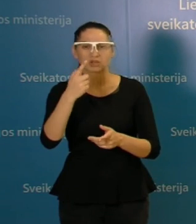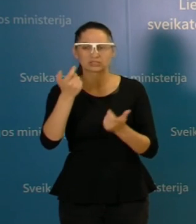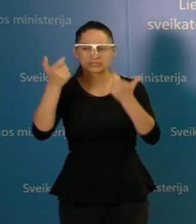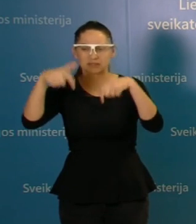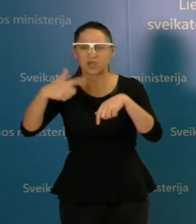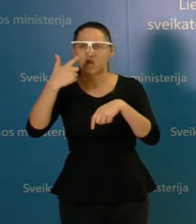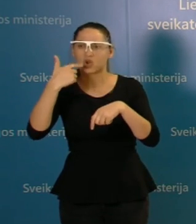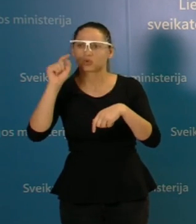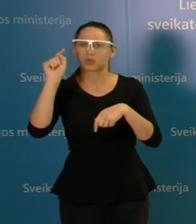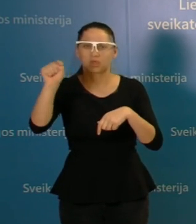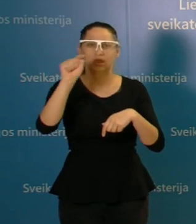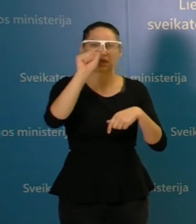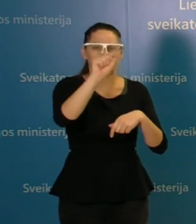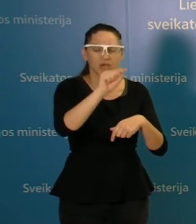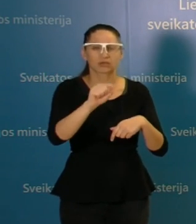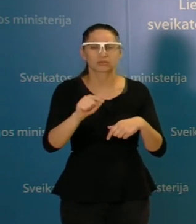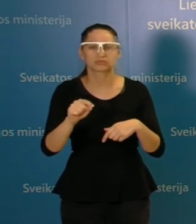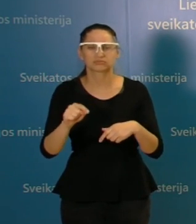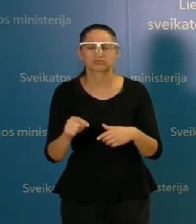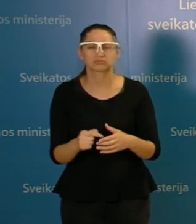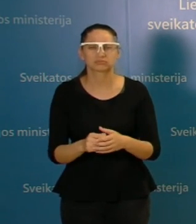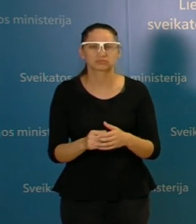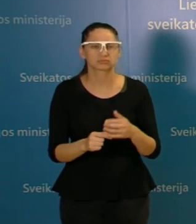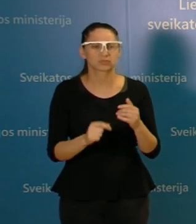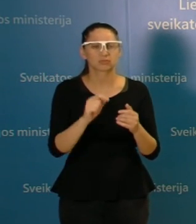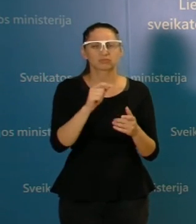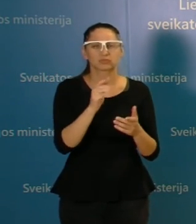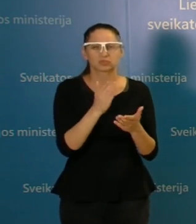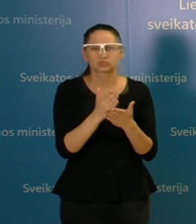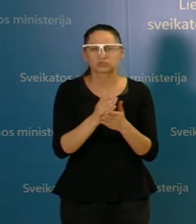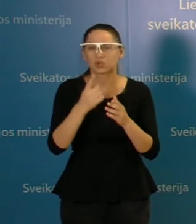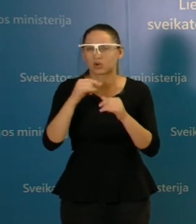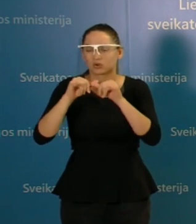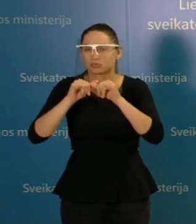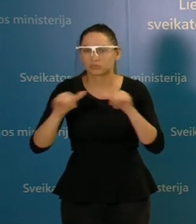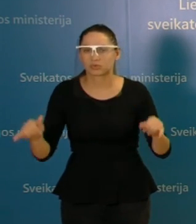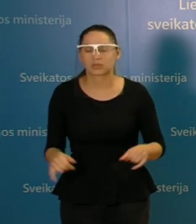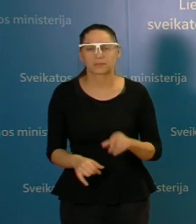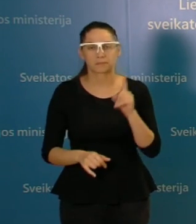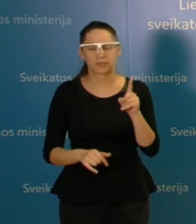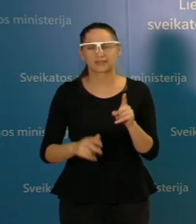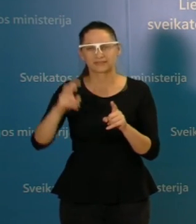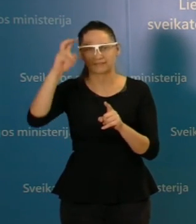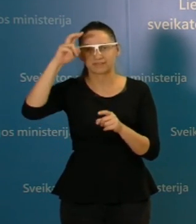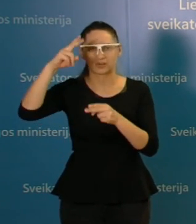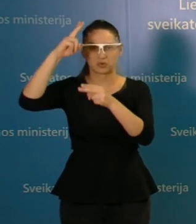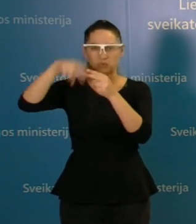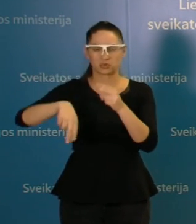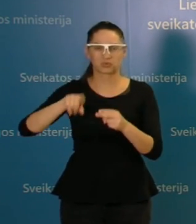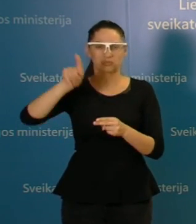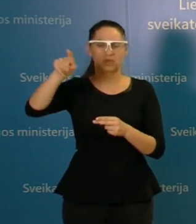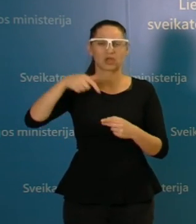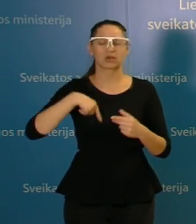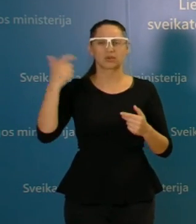savaldybių yra geltonoje arba žalioje zonoje, bet dėl to turėtų apsispręsti vyriausybę, tikrai už ją, na,